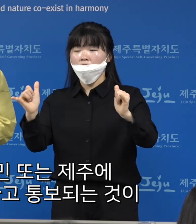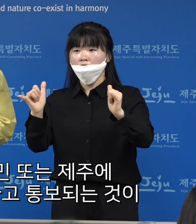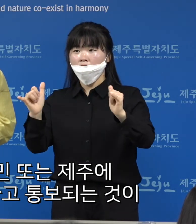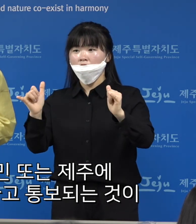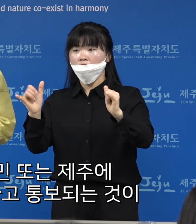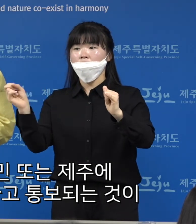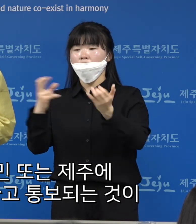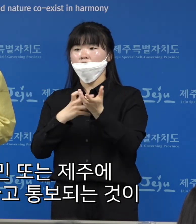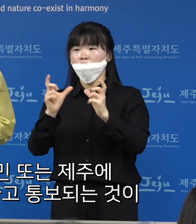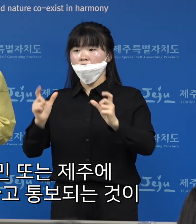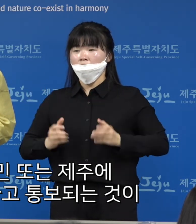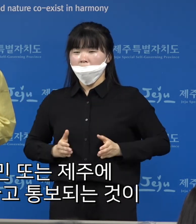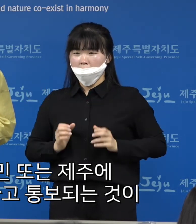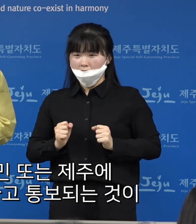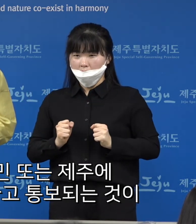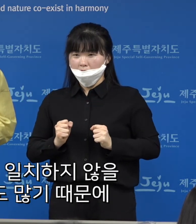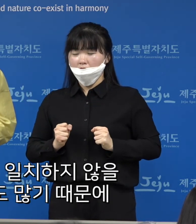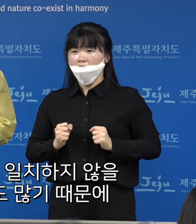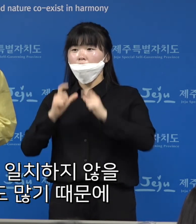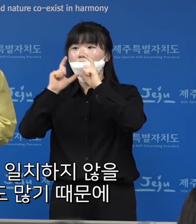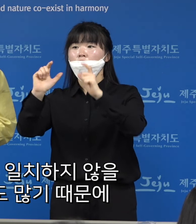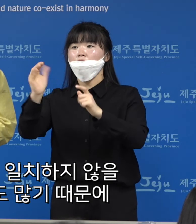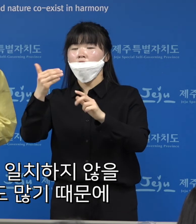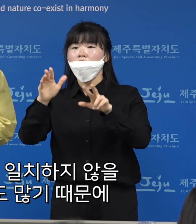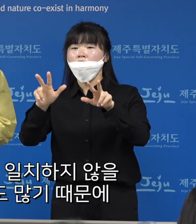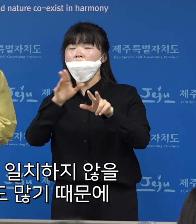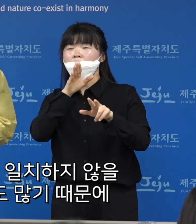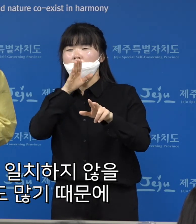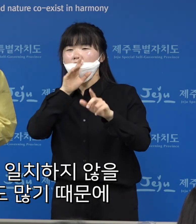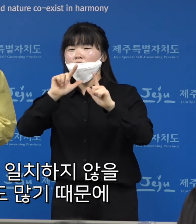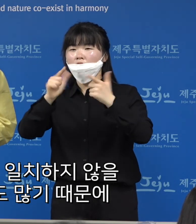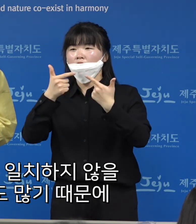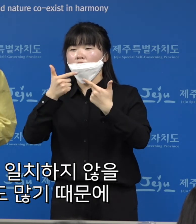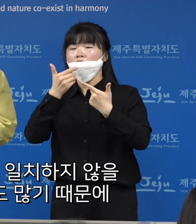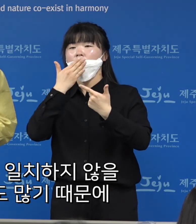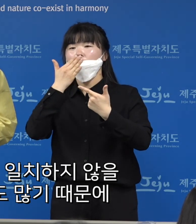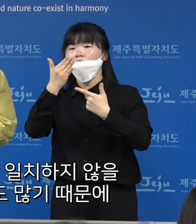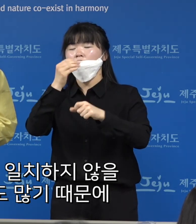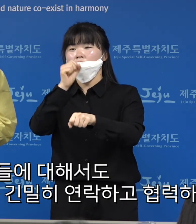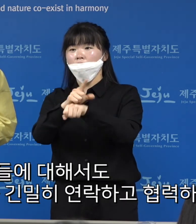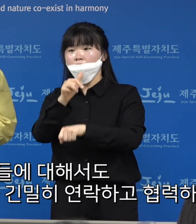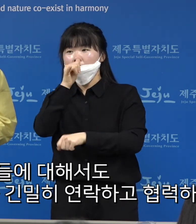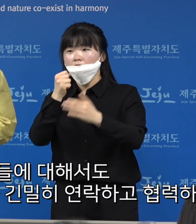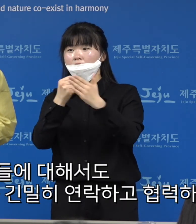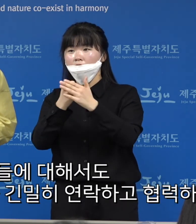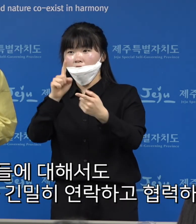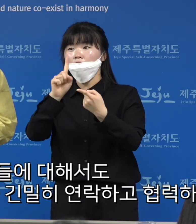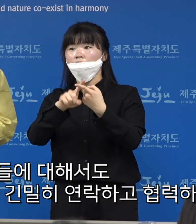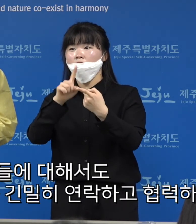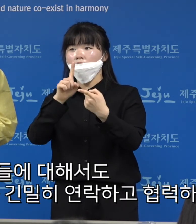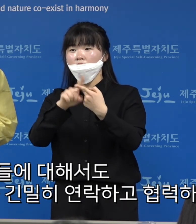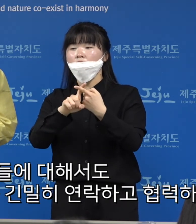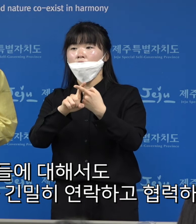제주의 체류에 있다고 통보되는 것이 실제와는 일치하지 않을 가능성도 많기 때문에 이 부분들에 대해서도